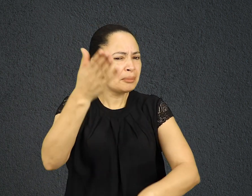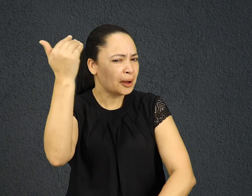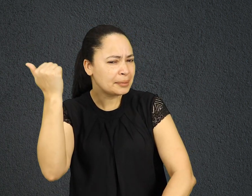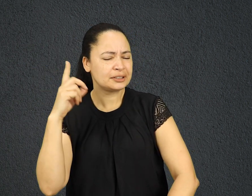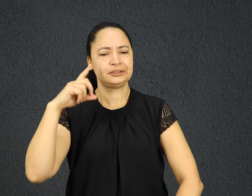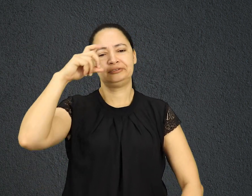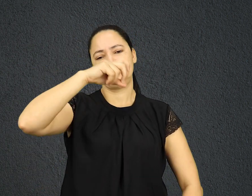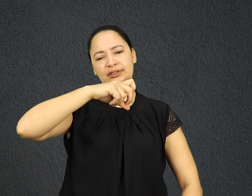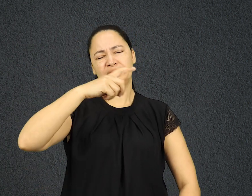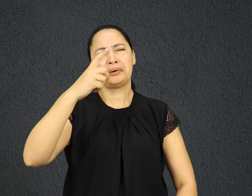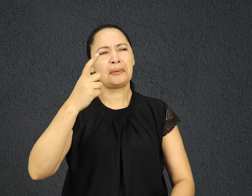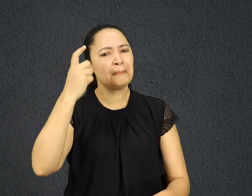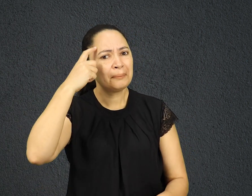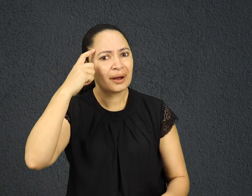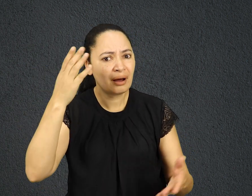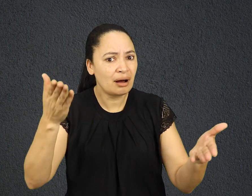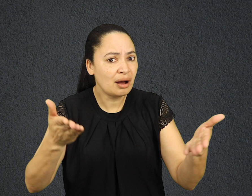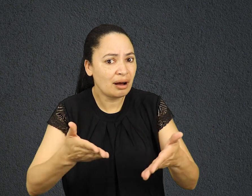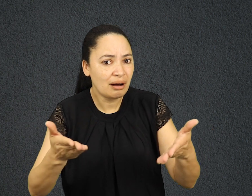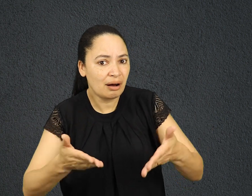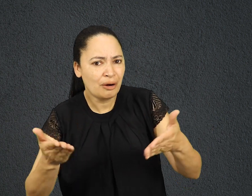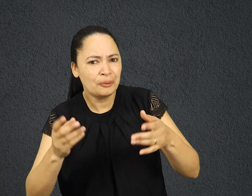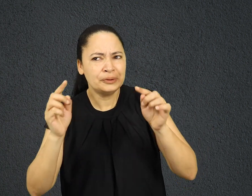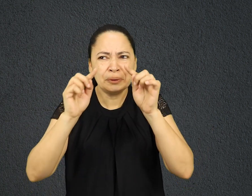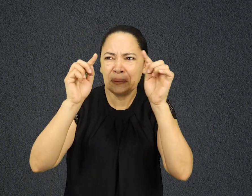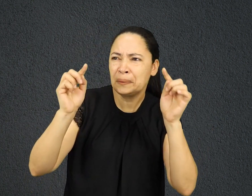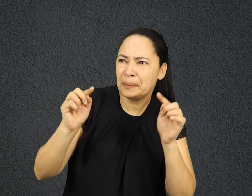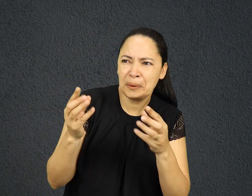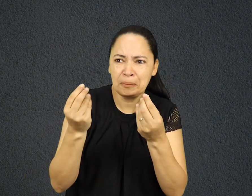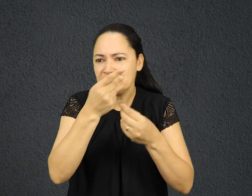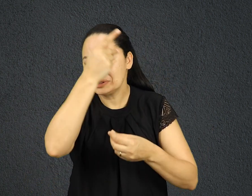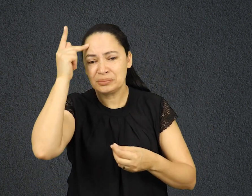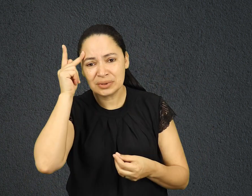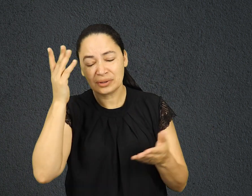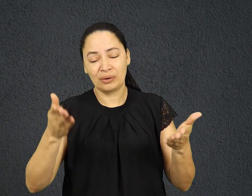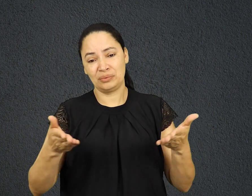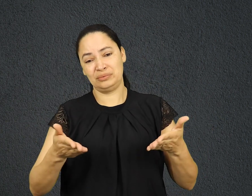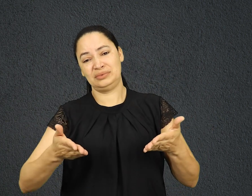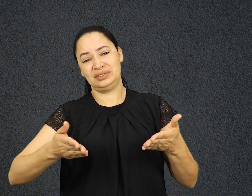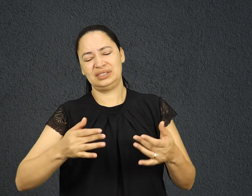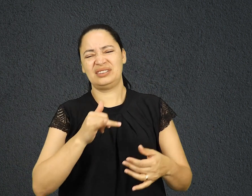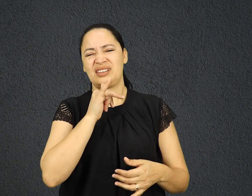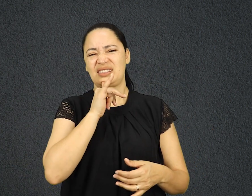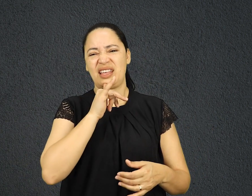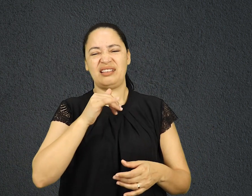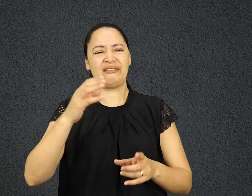difícil, imagine os dilemas com os quais muitos precisam lidar na atualidade, quando a internet facilita o